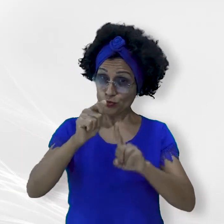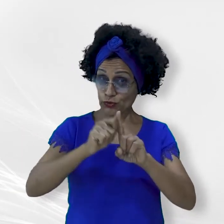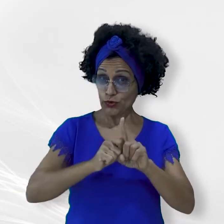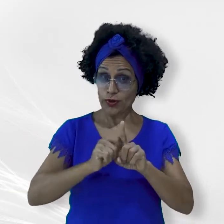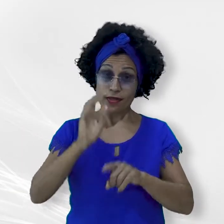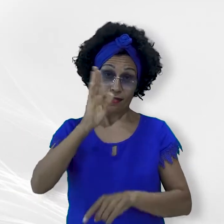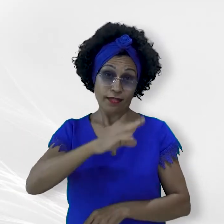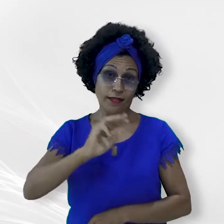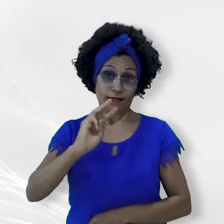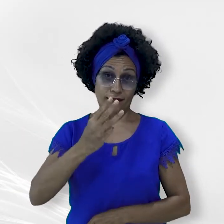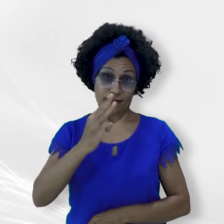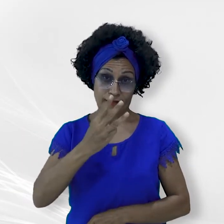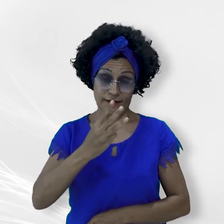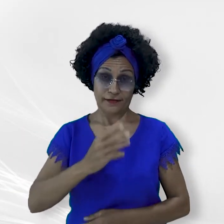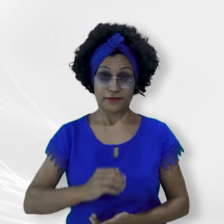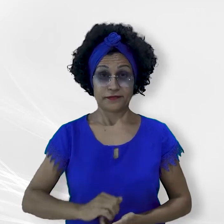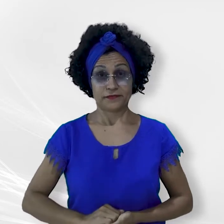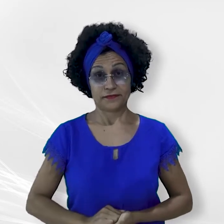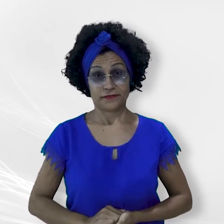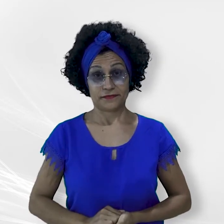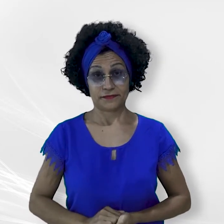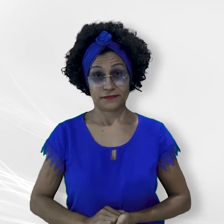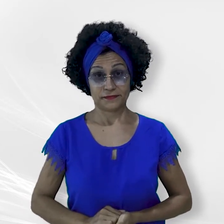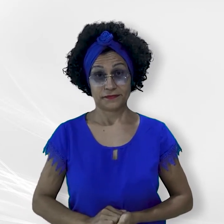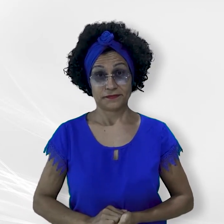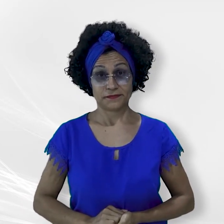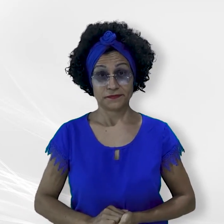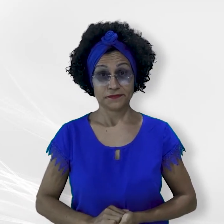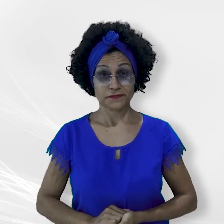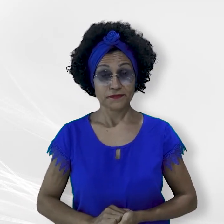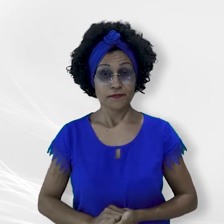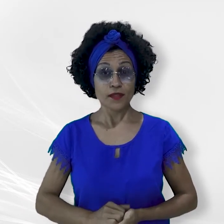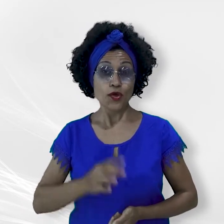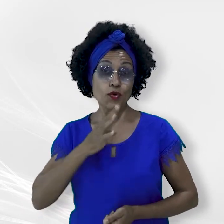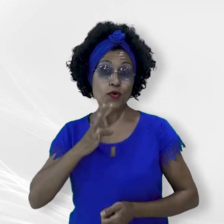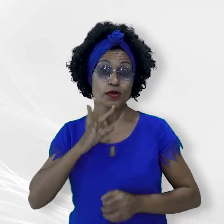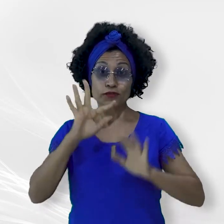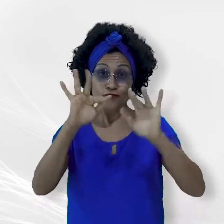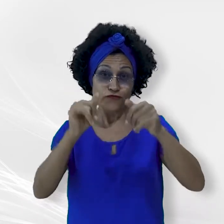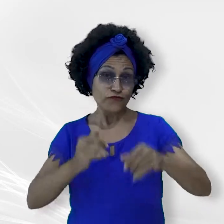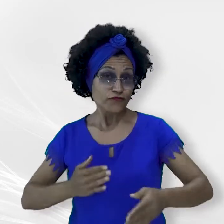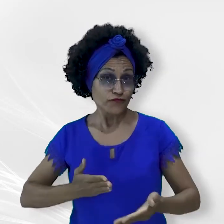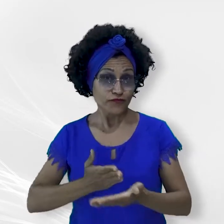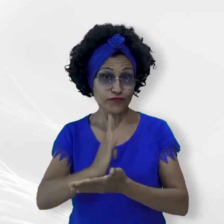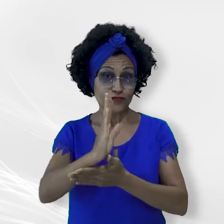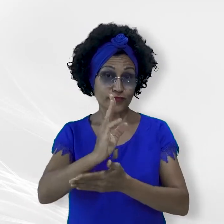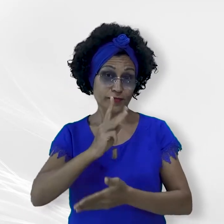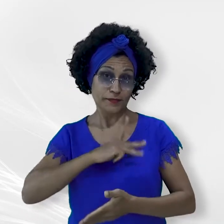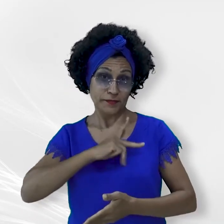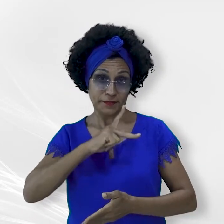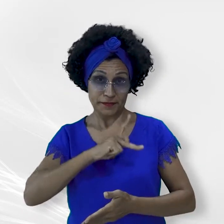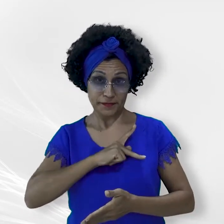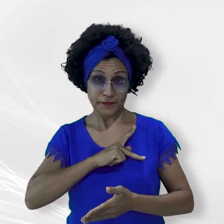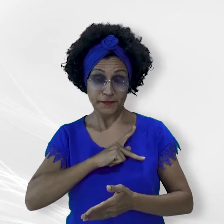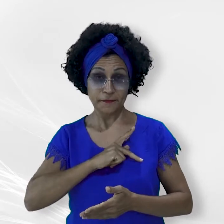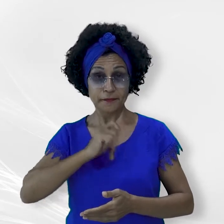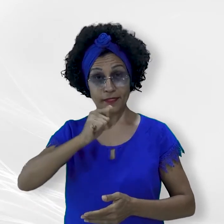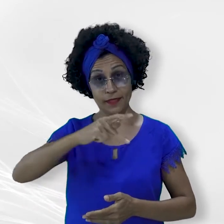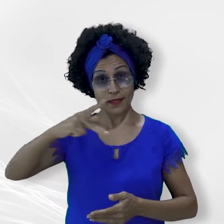15h. Conheça os finalistas do Ministério Público de Mato Grosso. Aplicativo Projeto Luz.